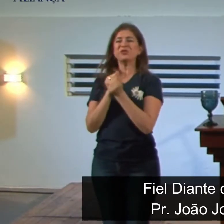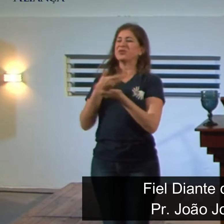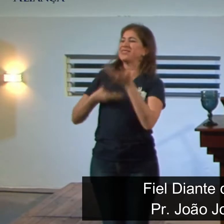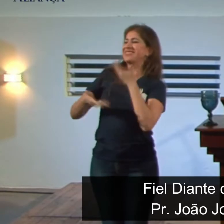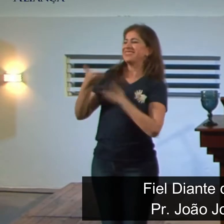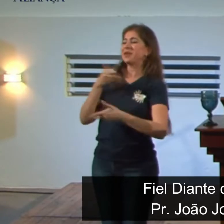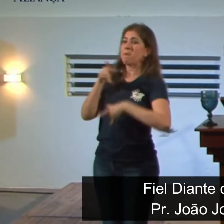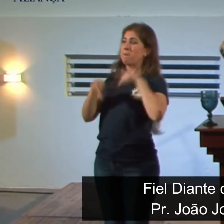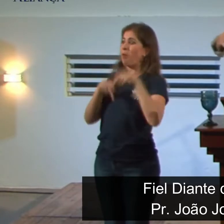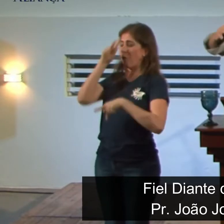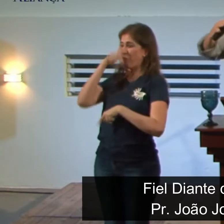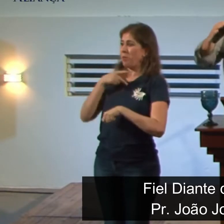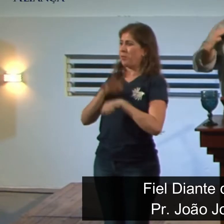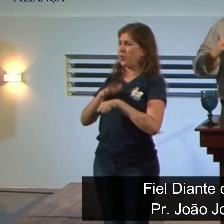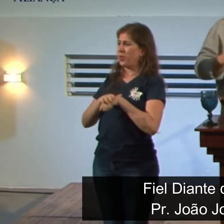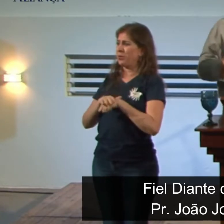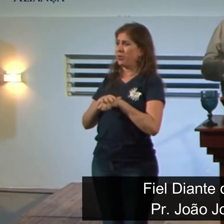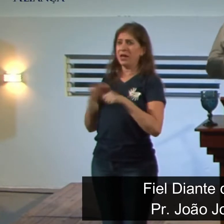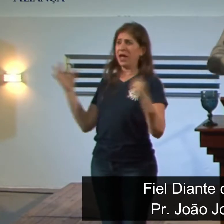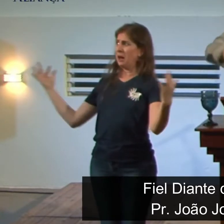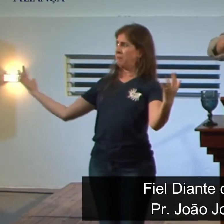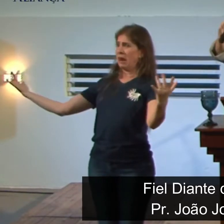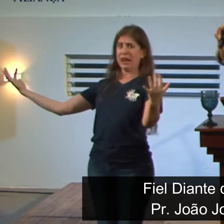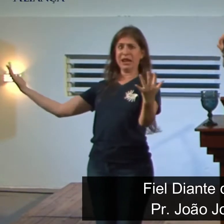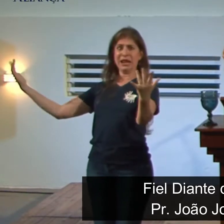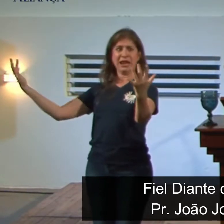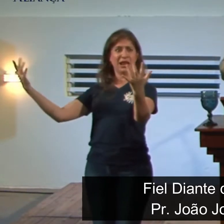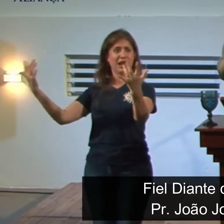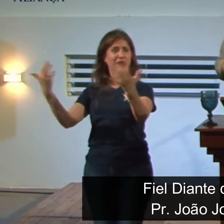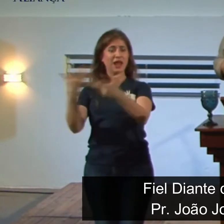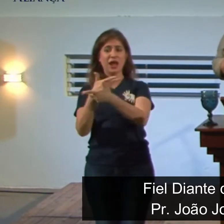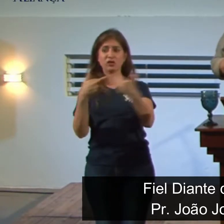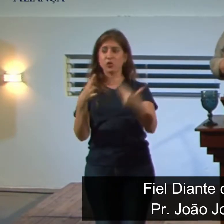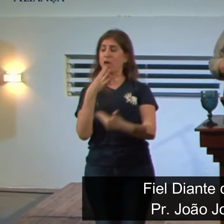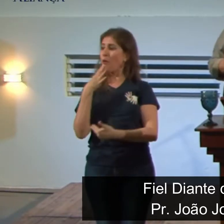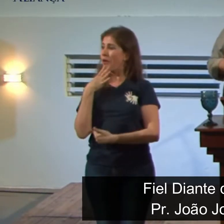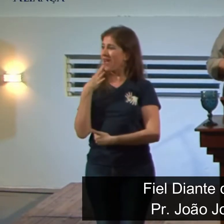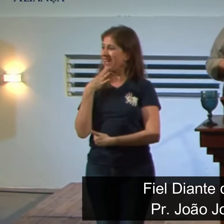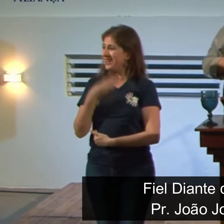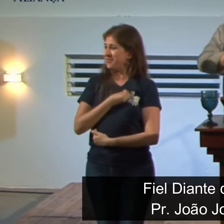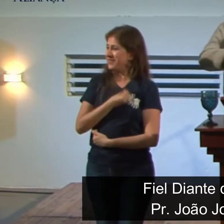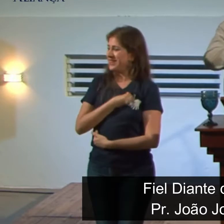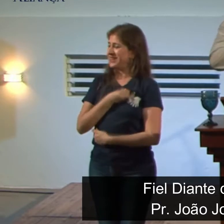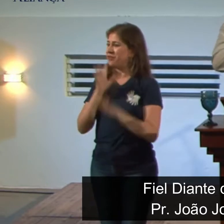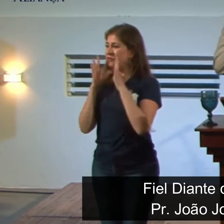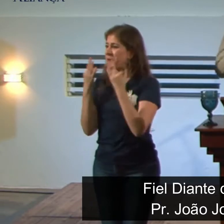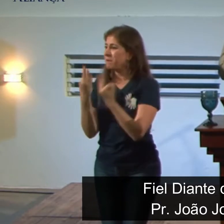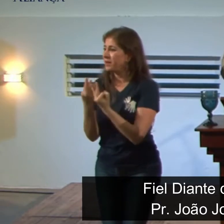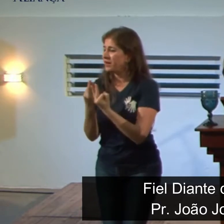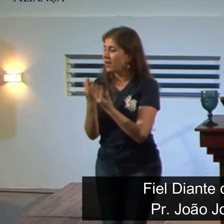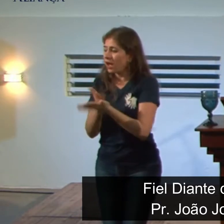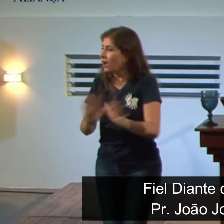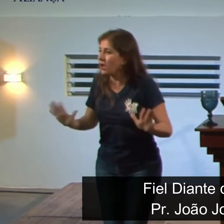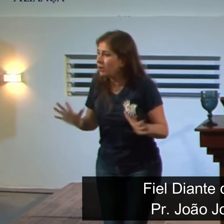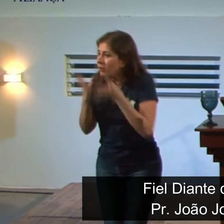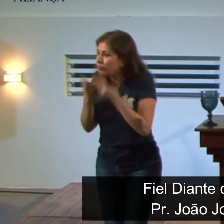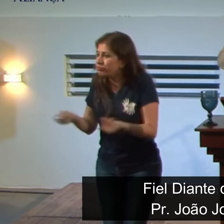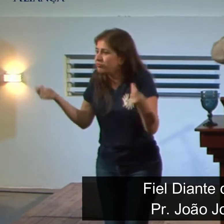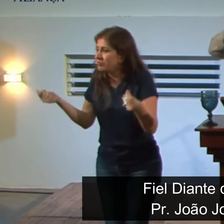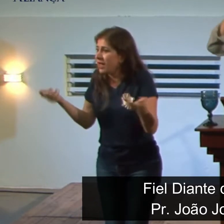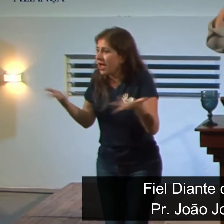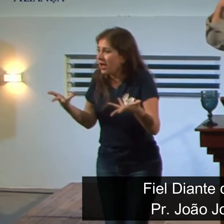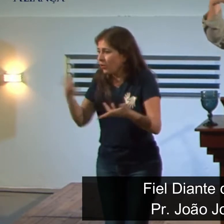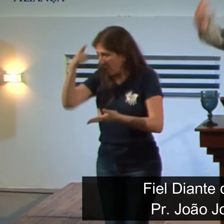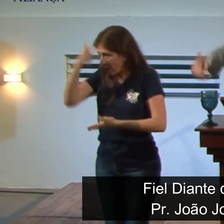você está no meio do seu povo, de repente, tudo aquilo que você, que lhe é familiar, de repente, tudo aquilo acaba. você